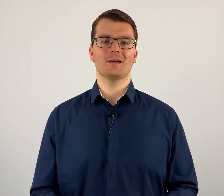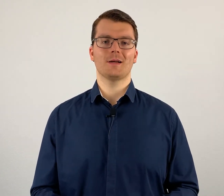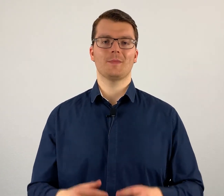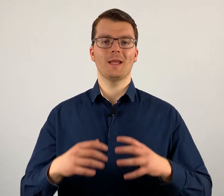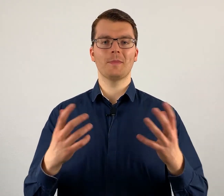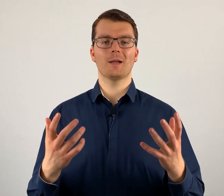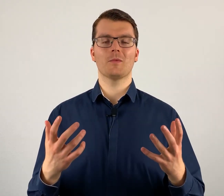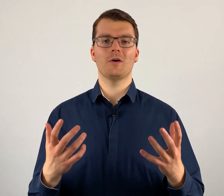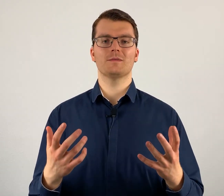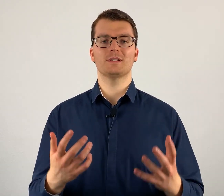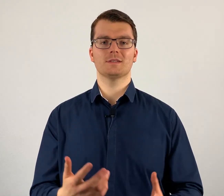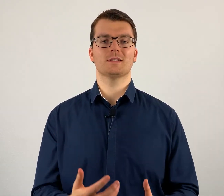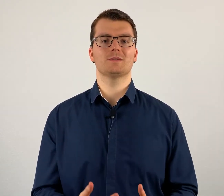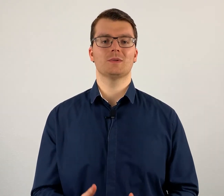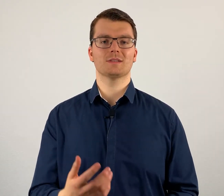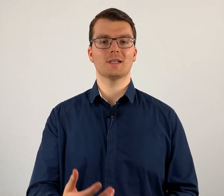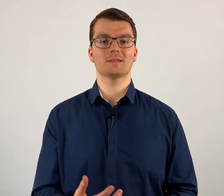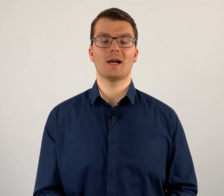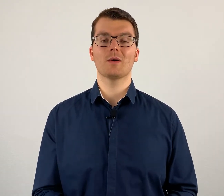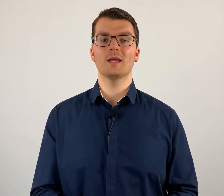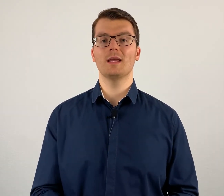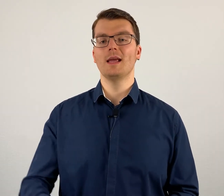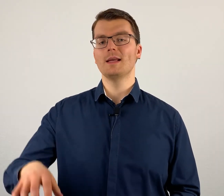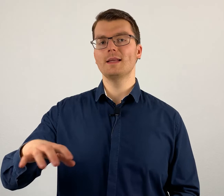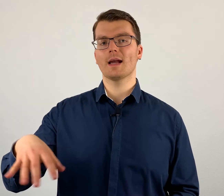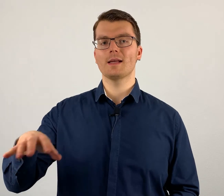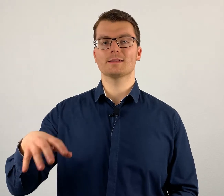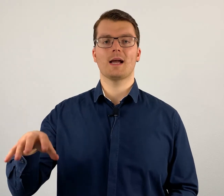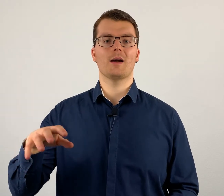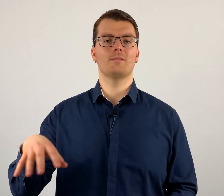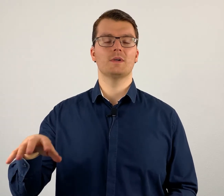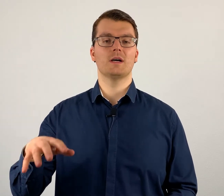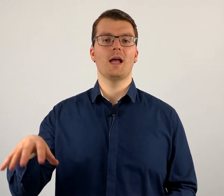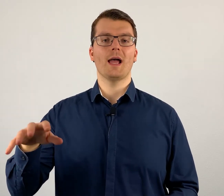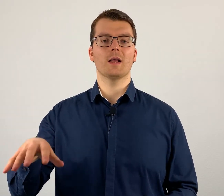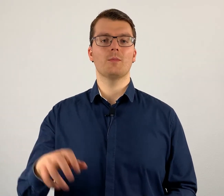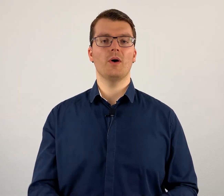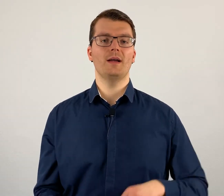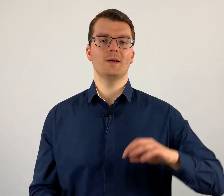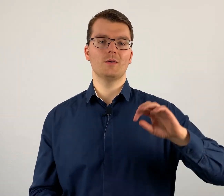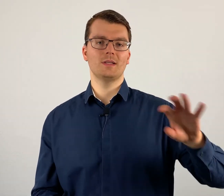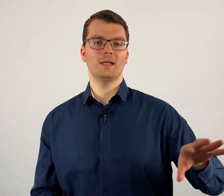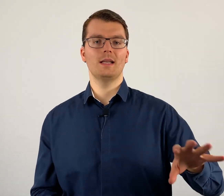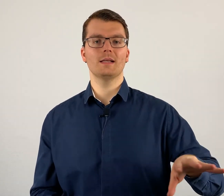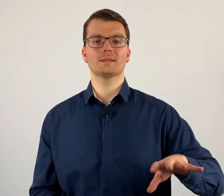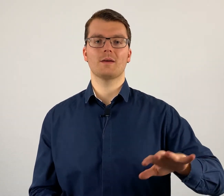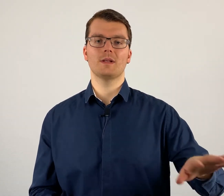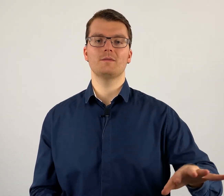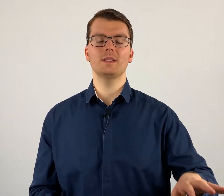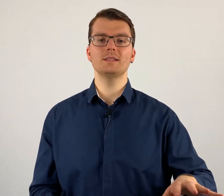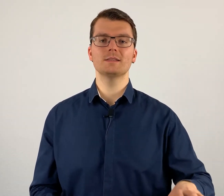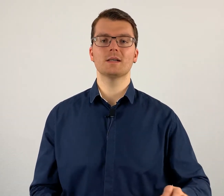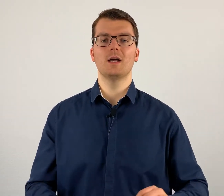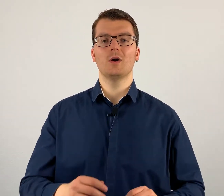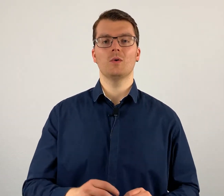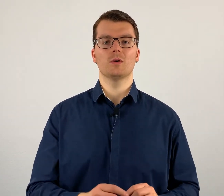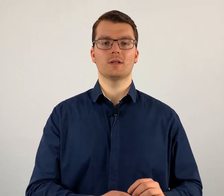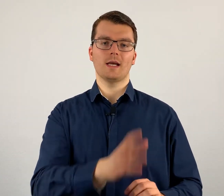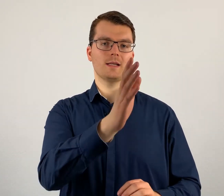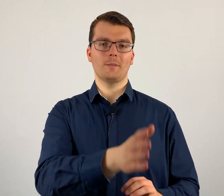in meinem Kopf ist es dann so, dass Sie dann sagen, okay, hier rechts, da haben wir ein Gebäude und hier links haben wir eine Wiese und da in der